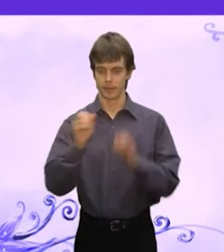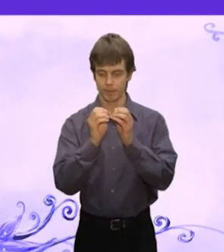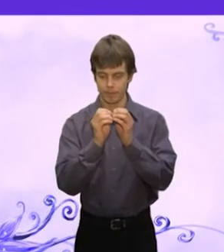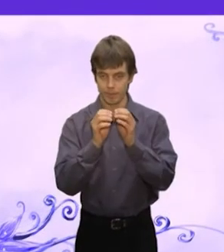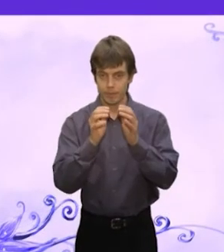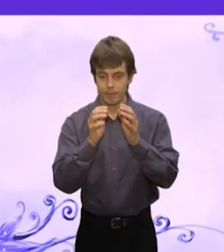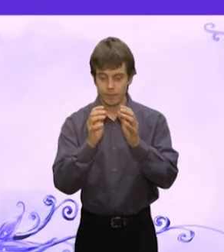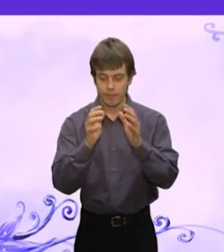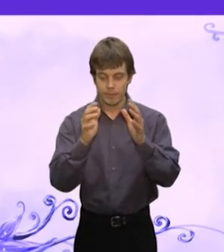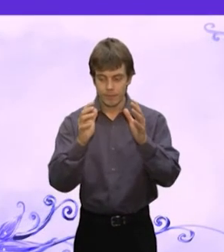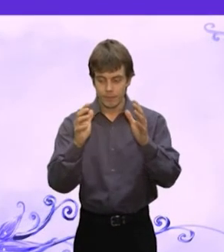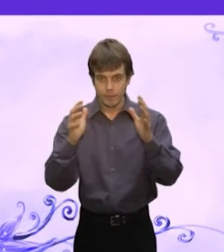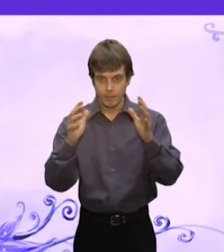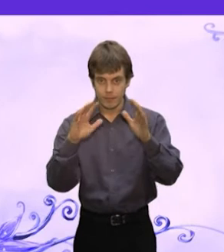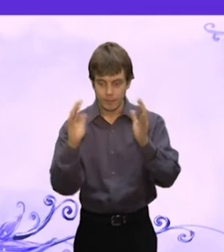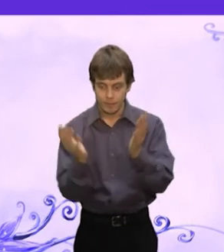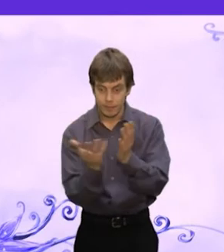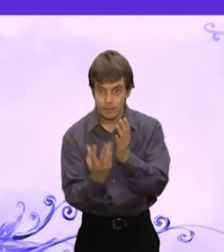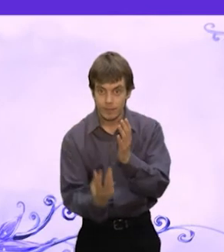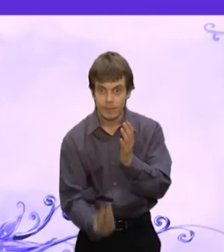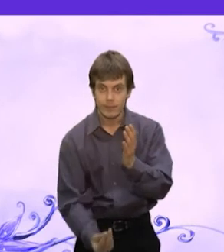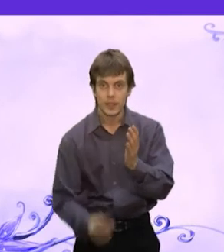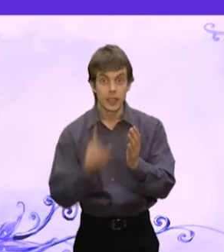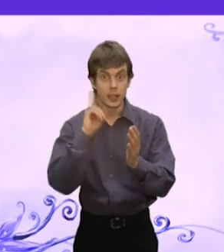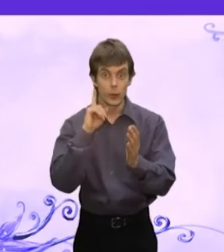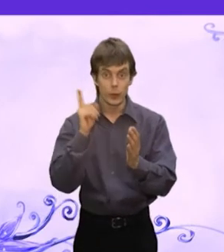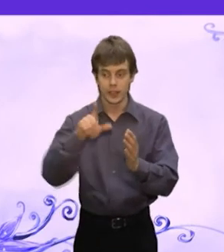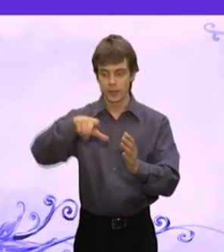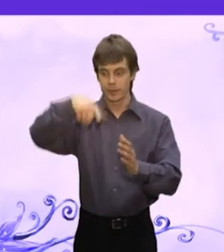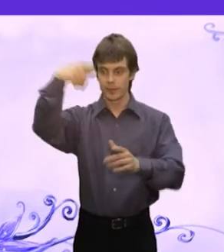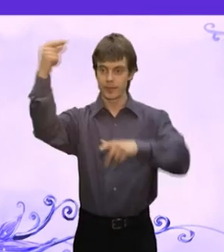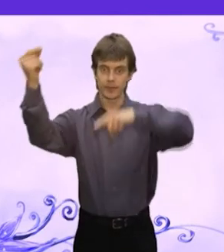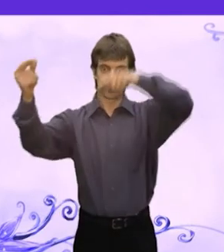Репа выросла крупная